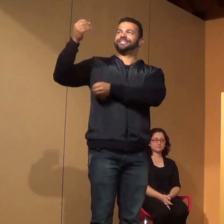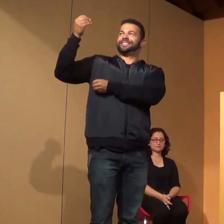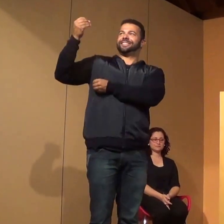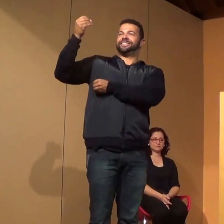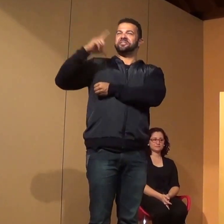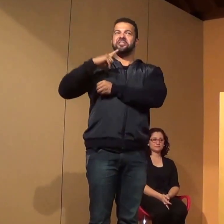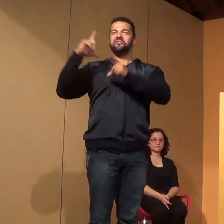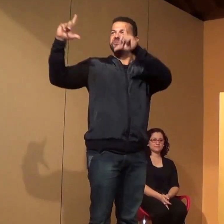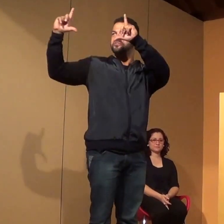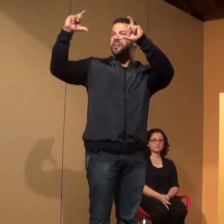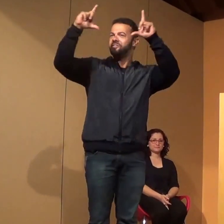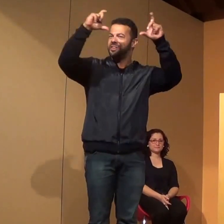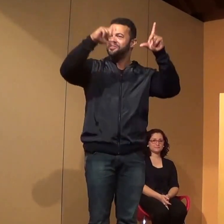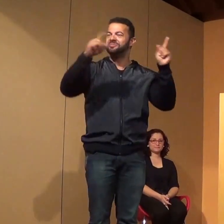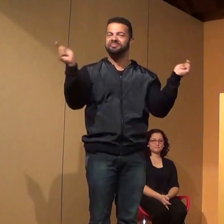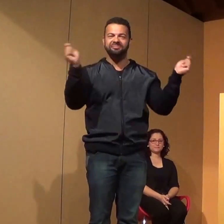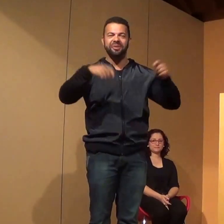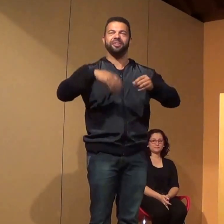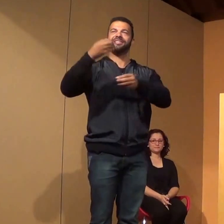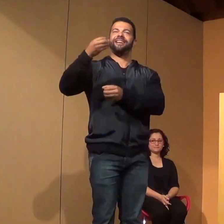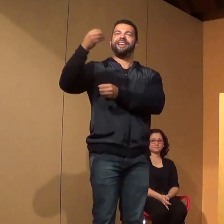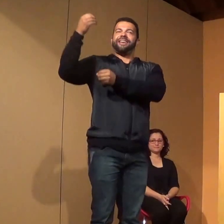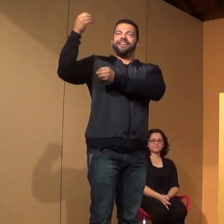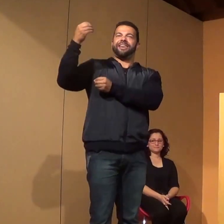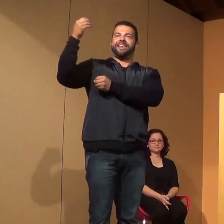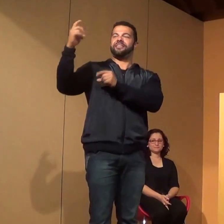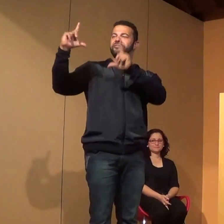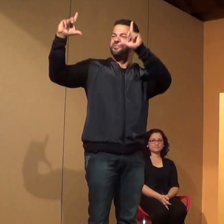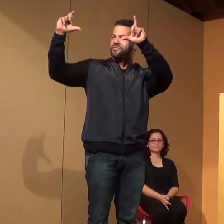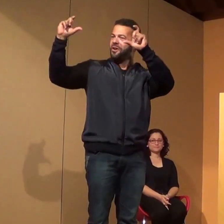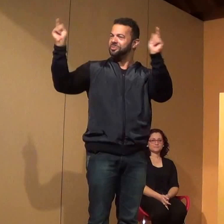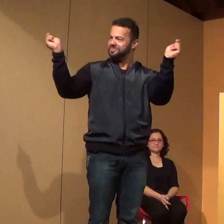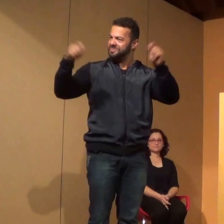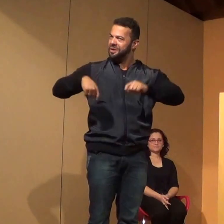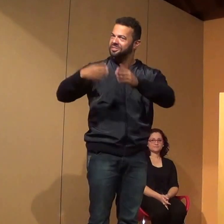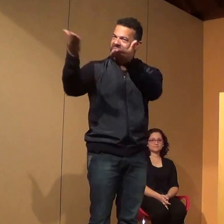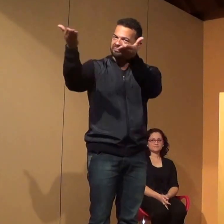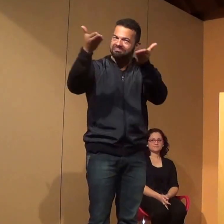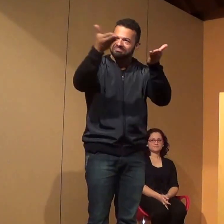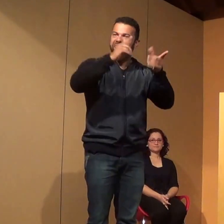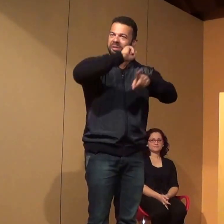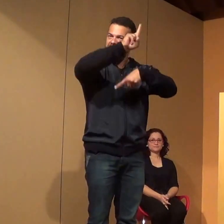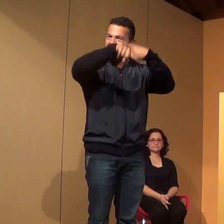estão convidados a segurar a tocha e tirar uma foto com ela. Tá bom?